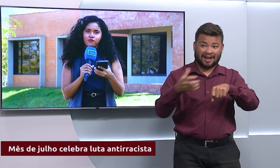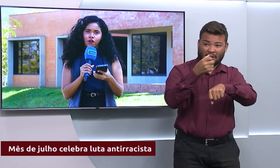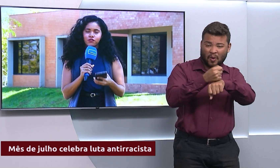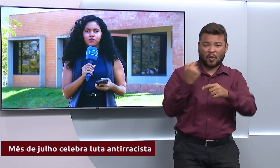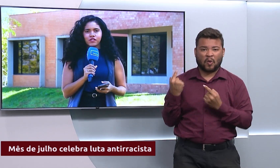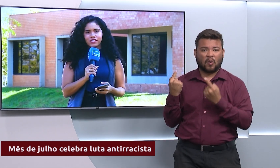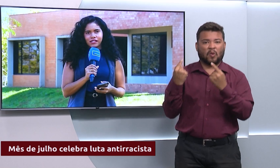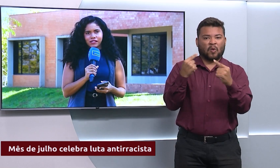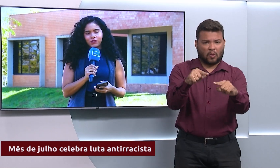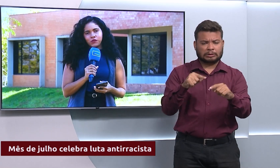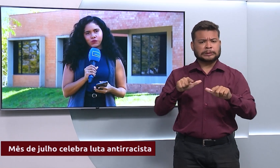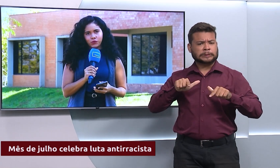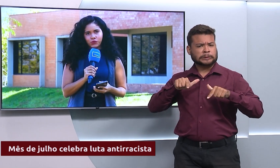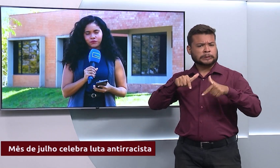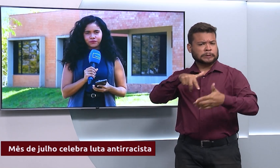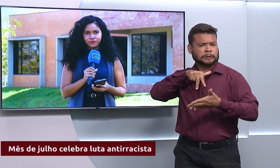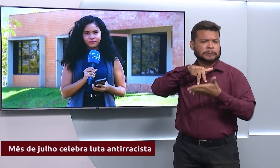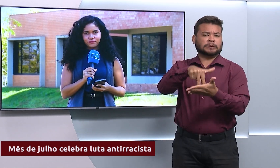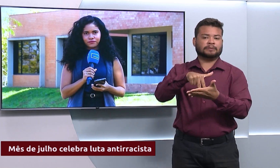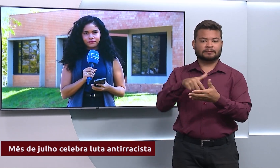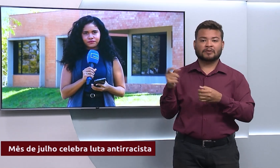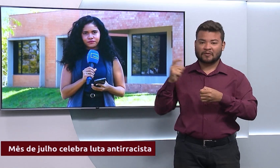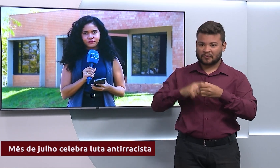Eu volto com vocês aí no estúdio.